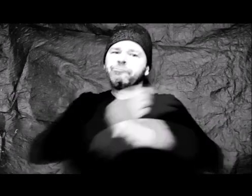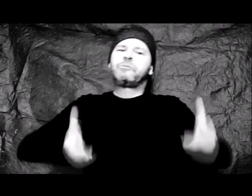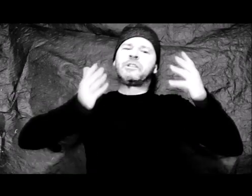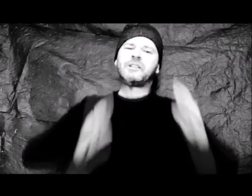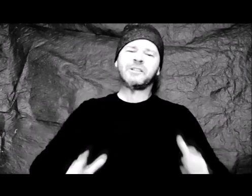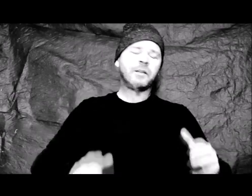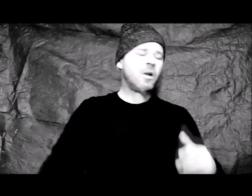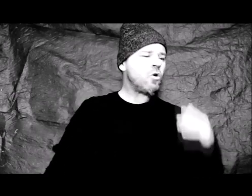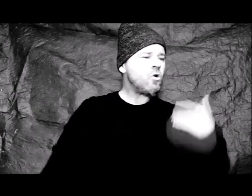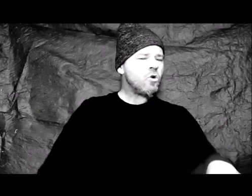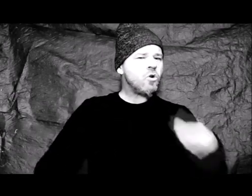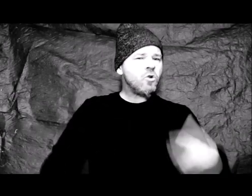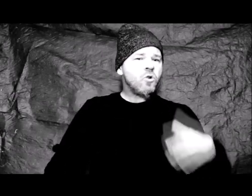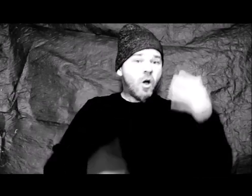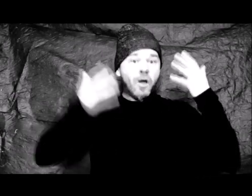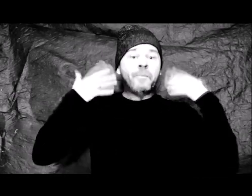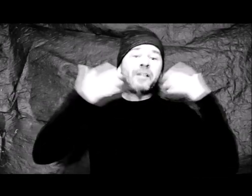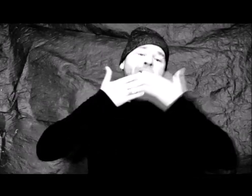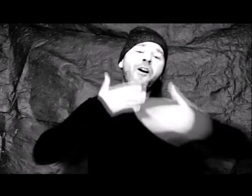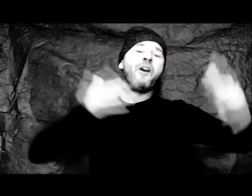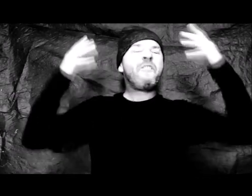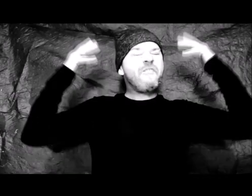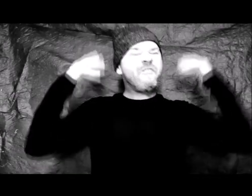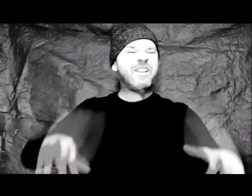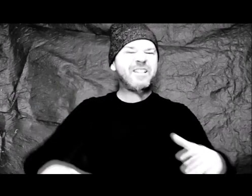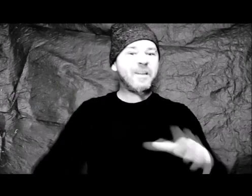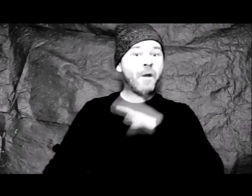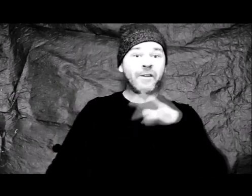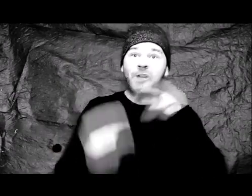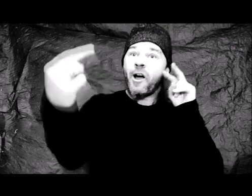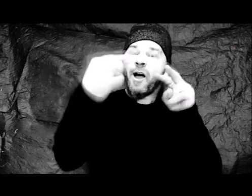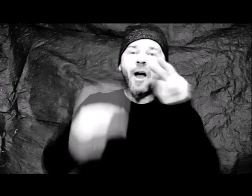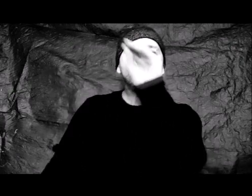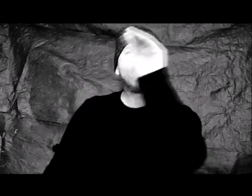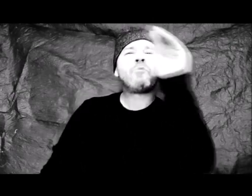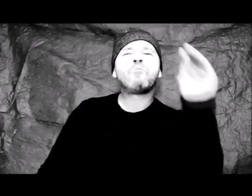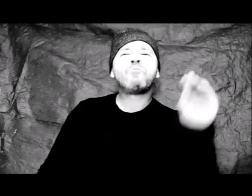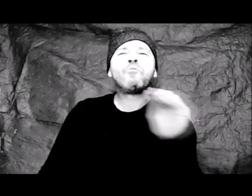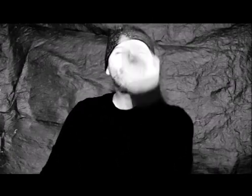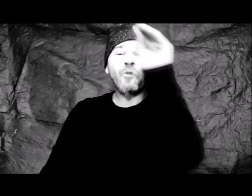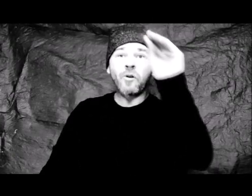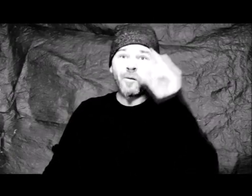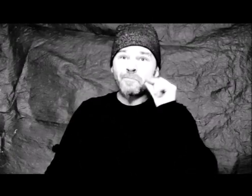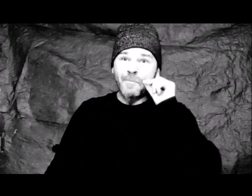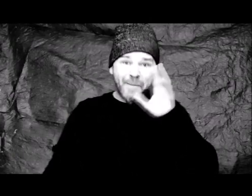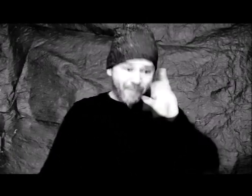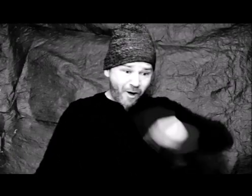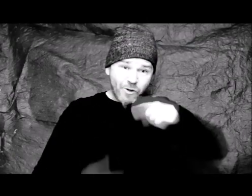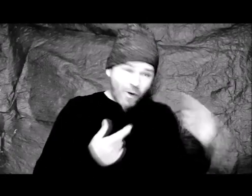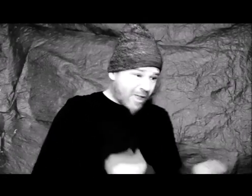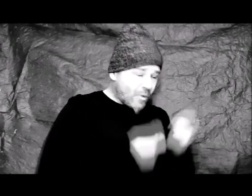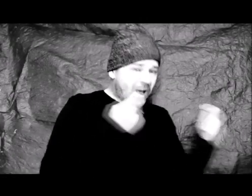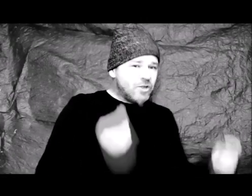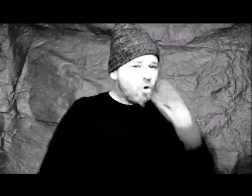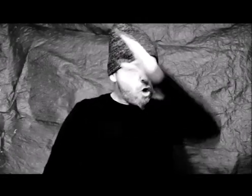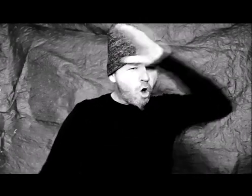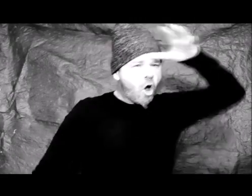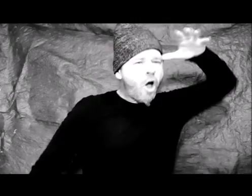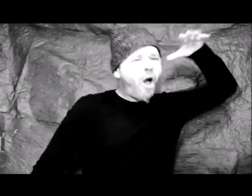résolution qu'à la fin du printemps, on fera sans façon à tous les enseignants un bisou sur le front, parce que l'éducation par papa et maman, c'est une sacrée